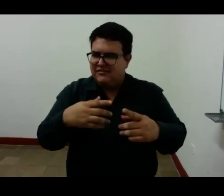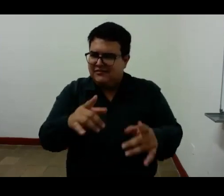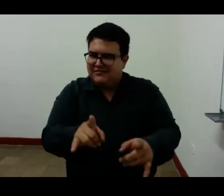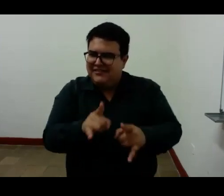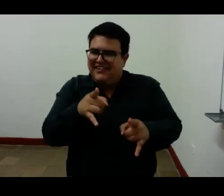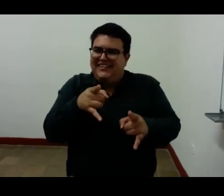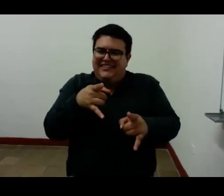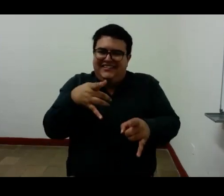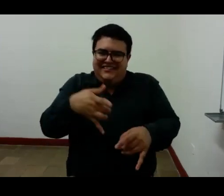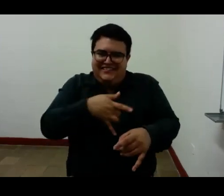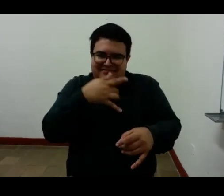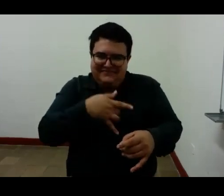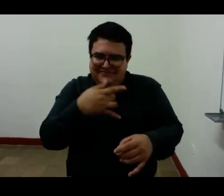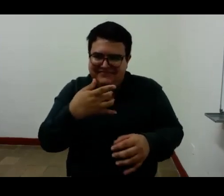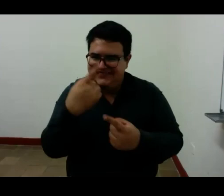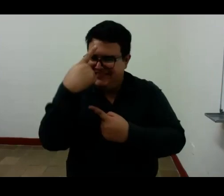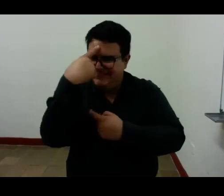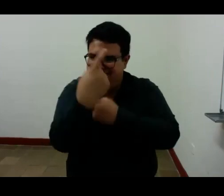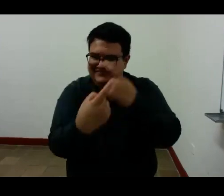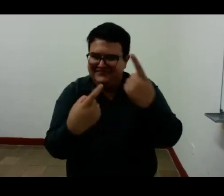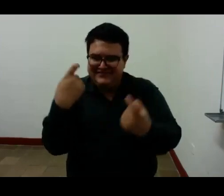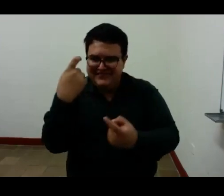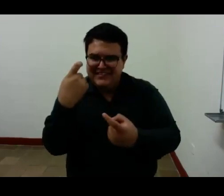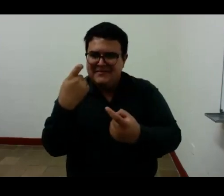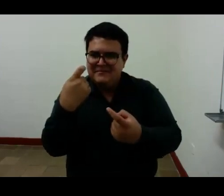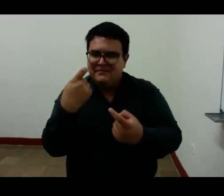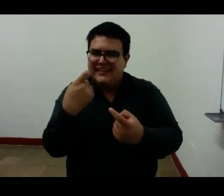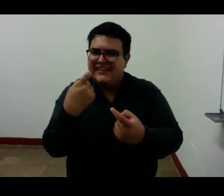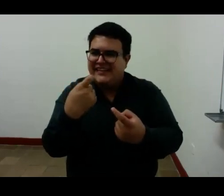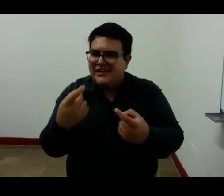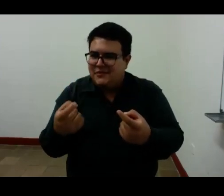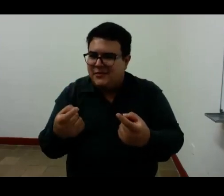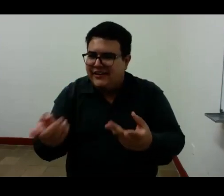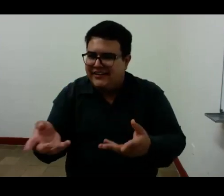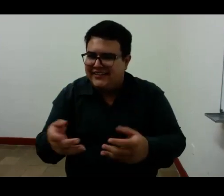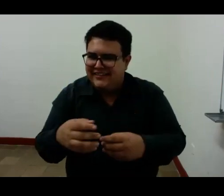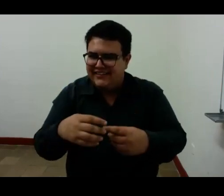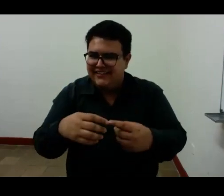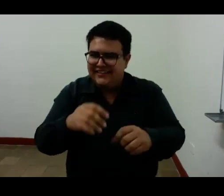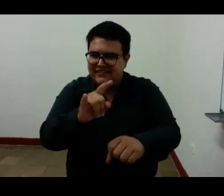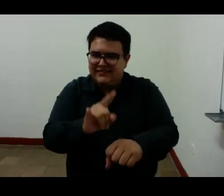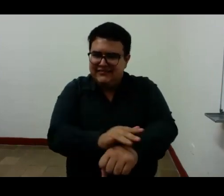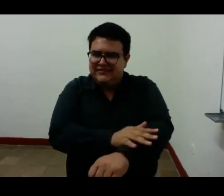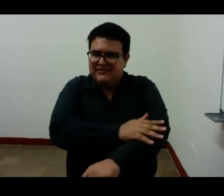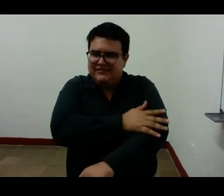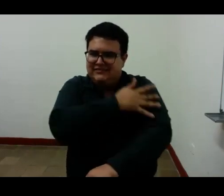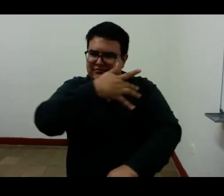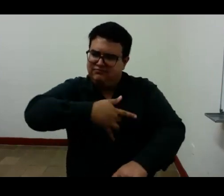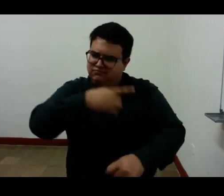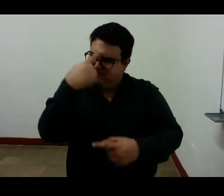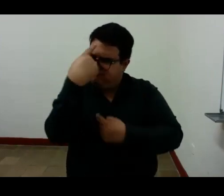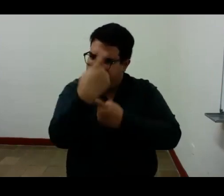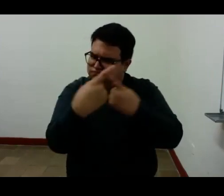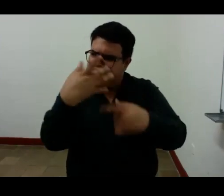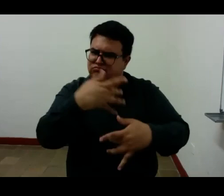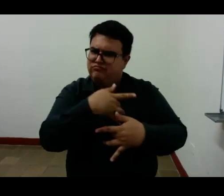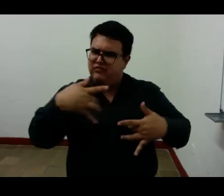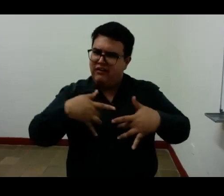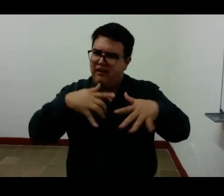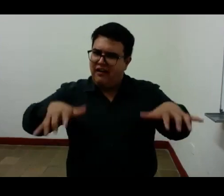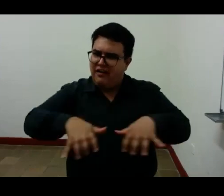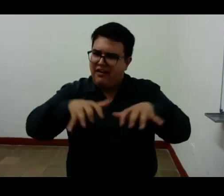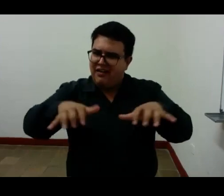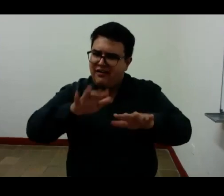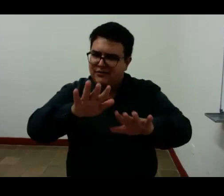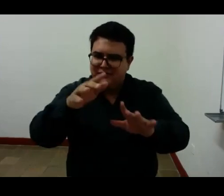ha escrito su poema Mis propiedades por salud dice